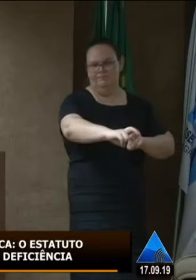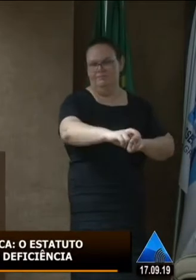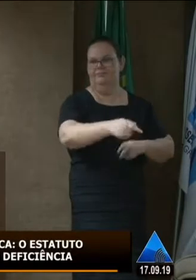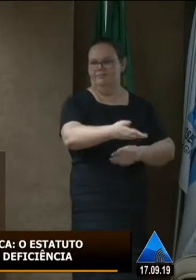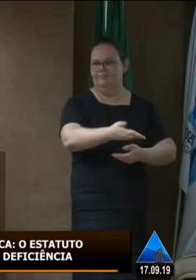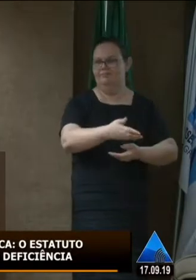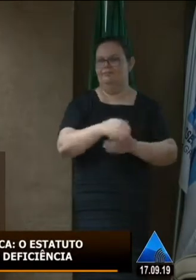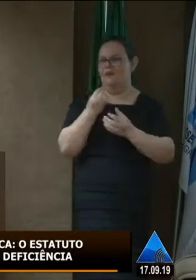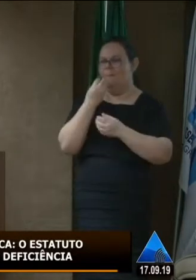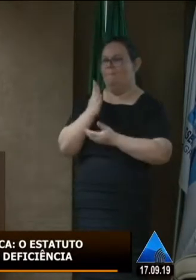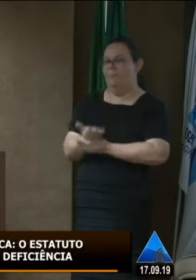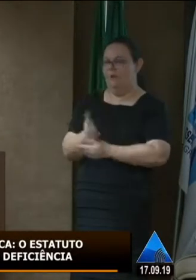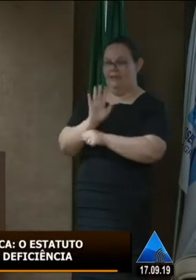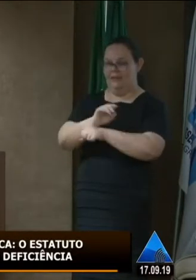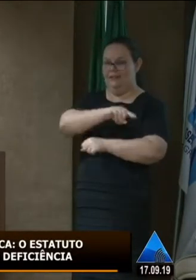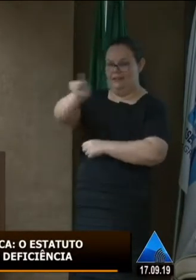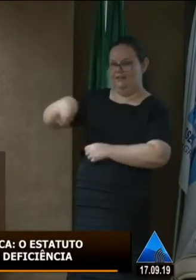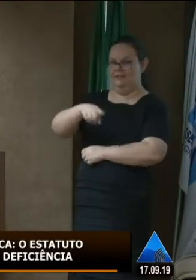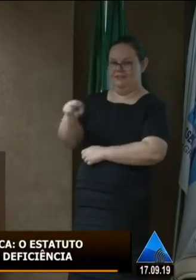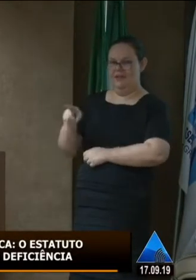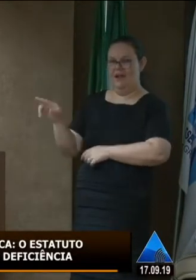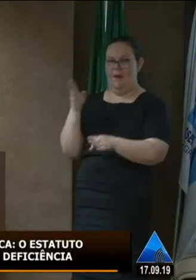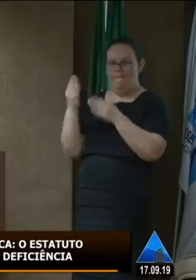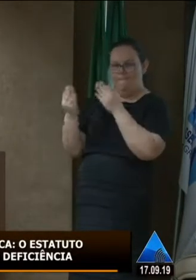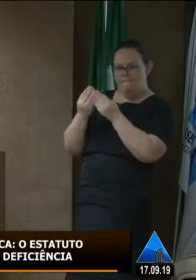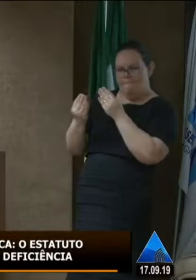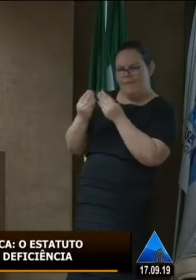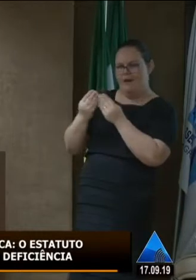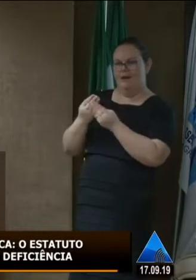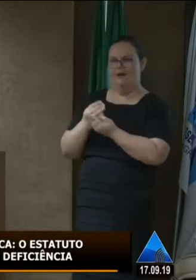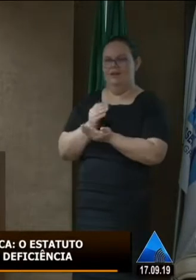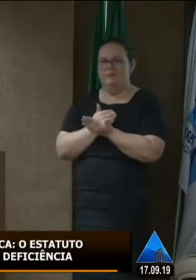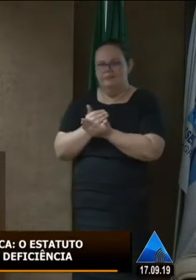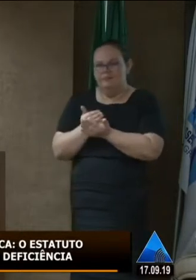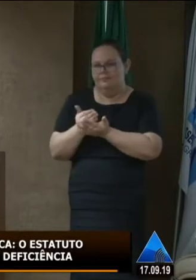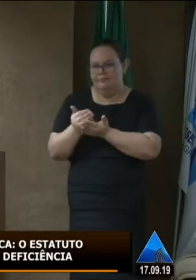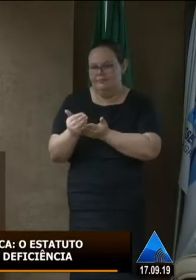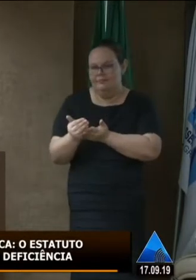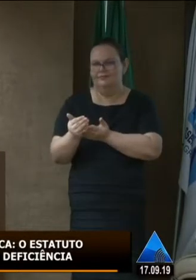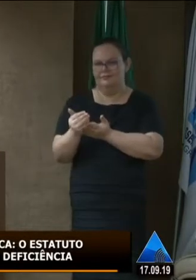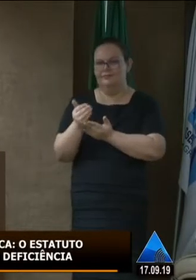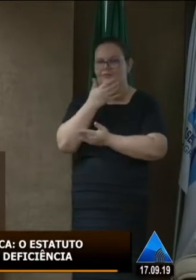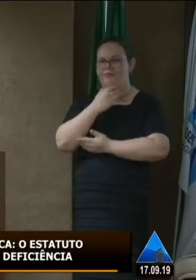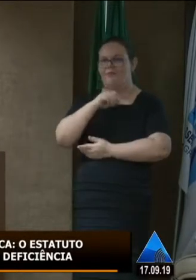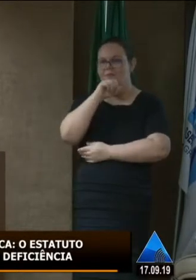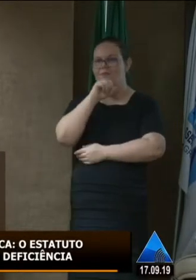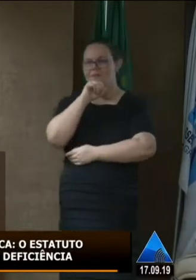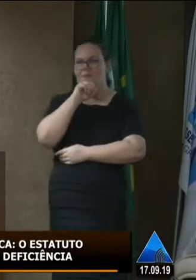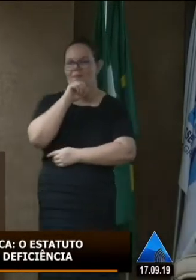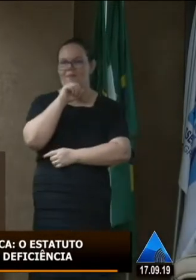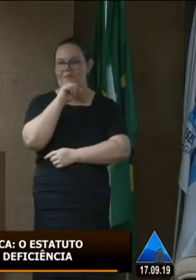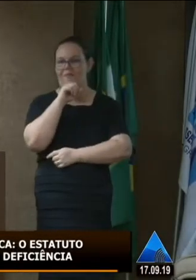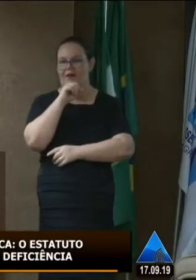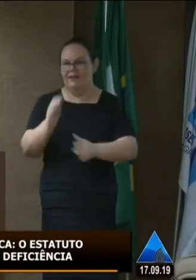mesa boa tarde a todos eu sou psicóloga eu acompanho a causa do meu pai cadeirante há muito tempo